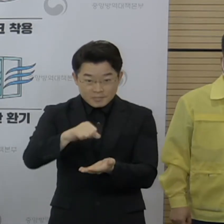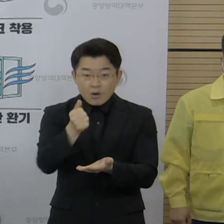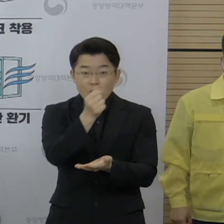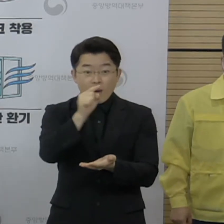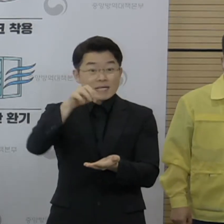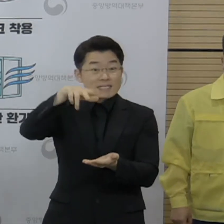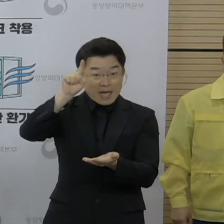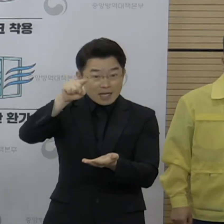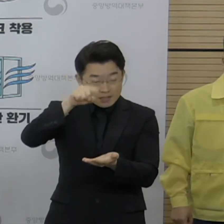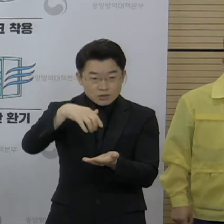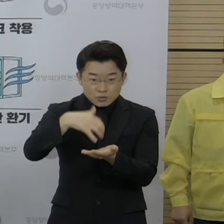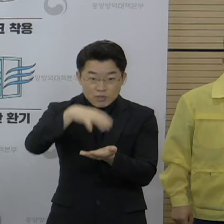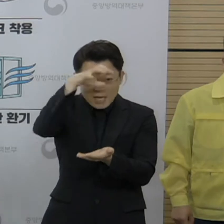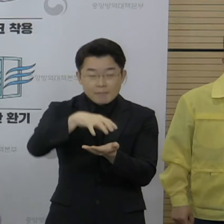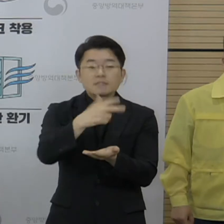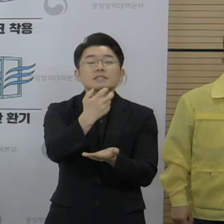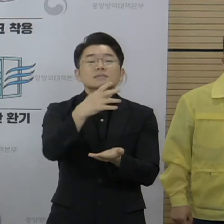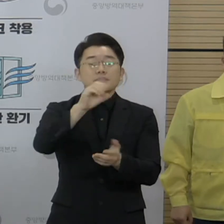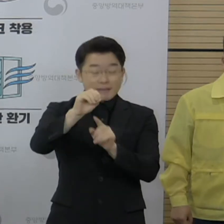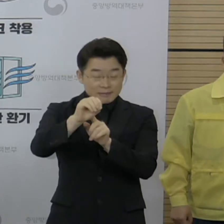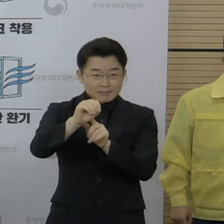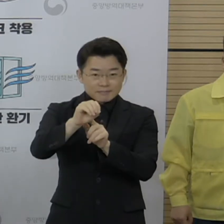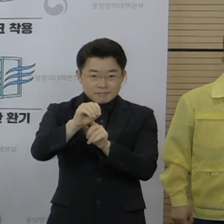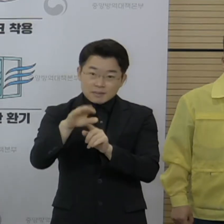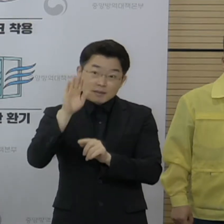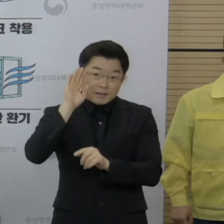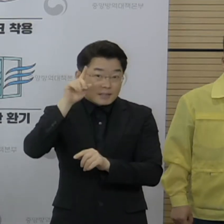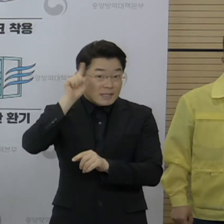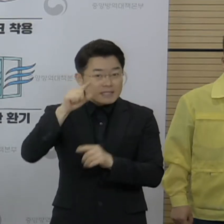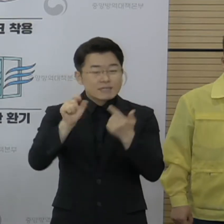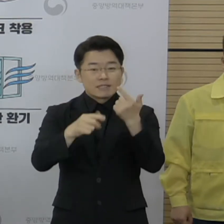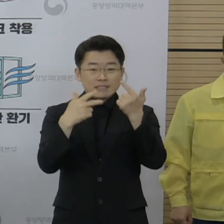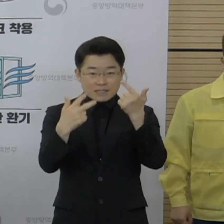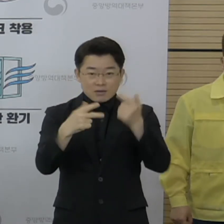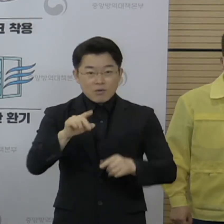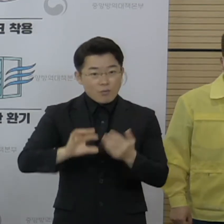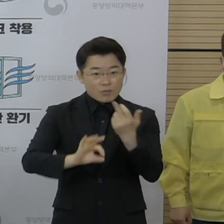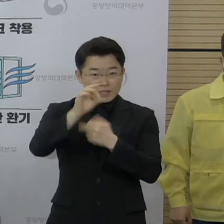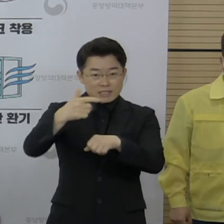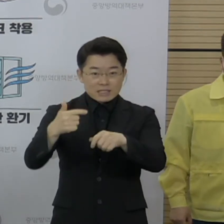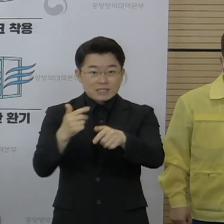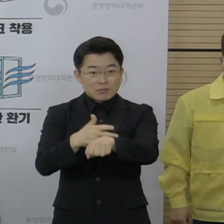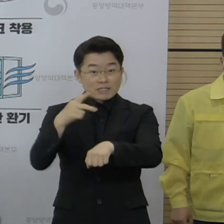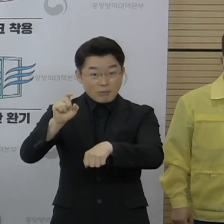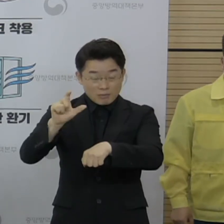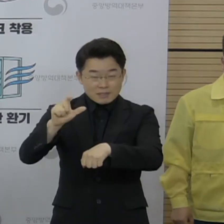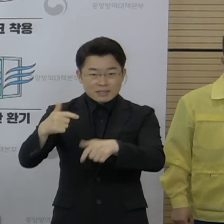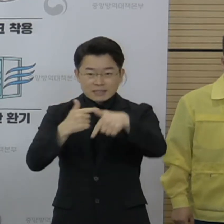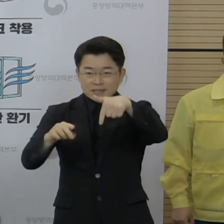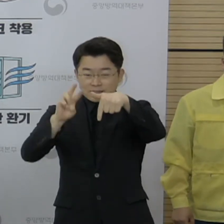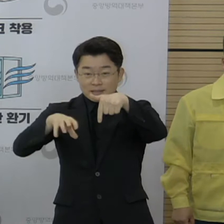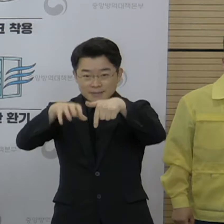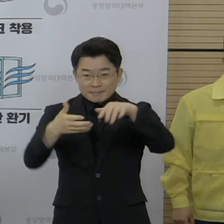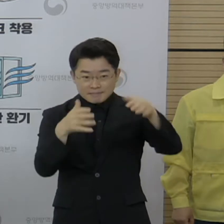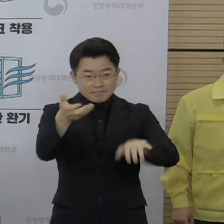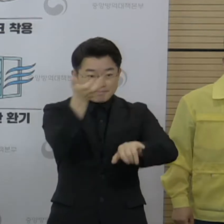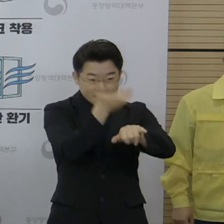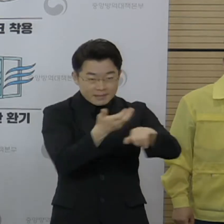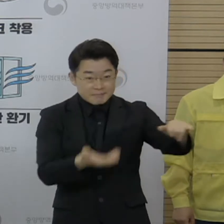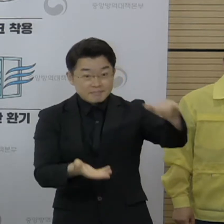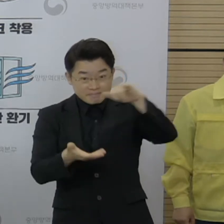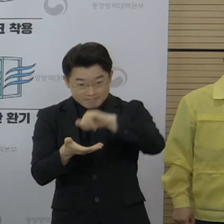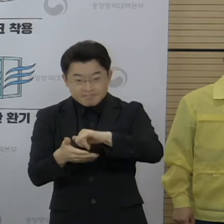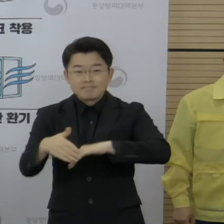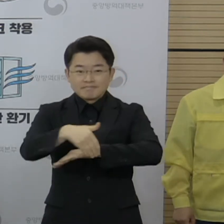화이자 백신 70만 회분은 7월 7일 오전 7시 15분에 인천공항에 도착할 예정입니다.